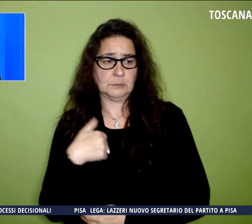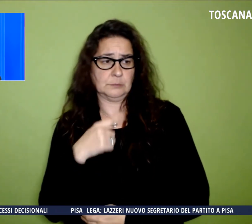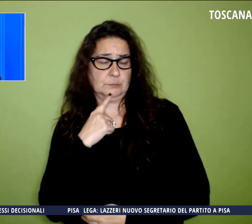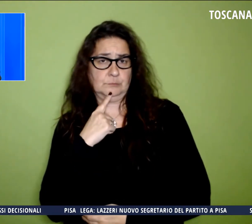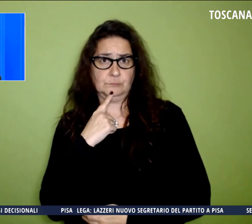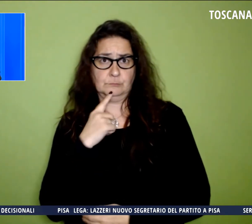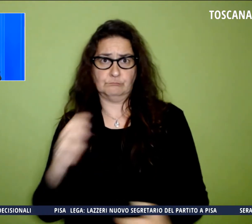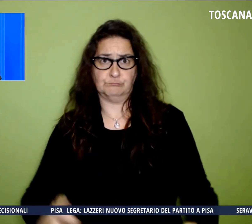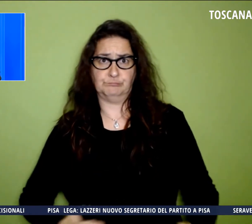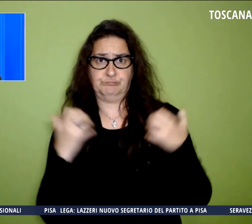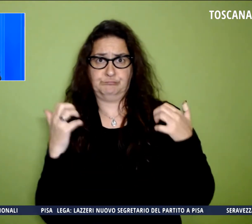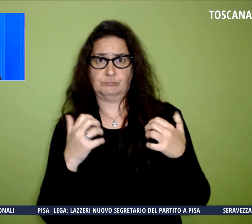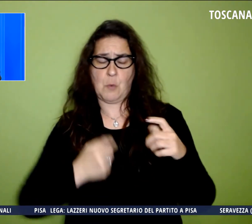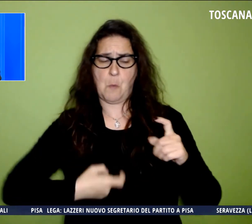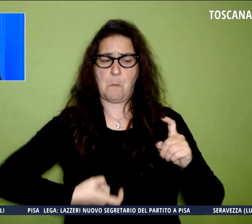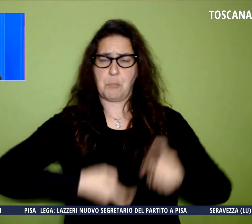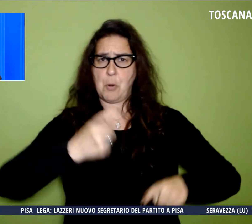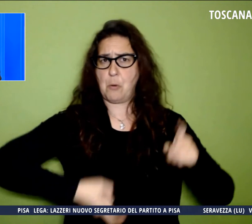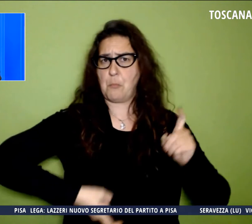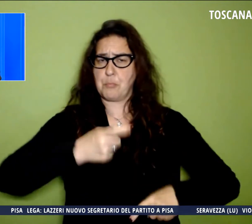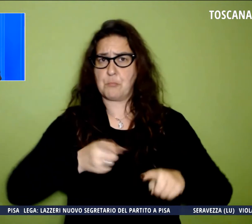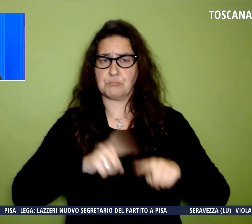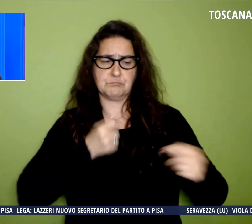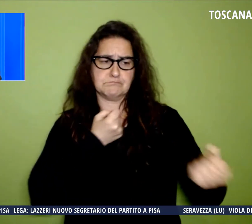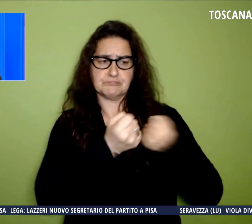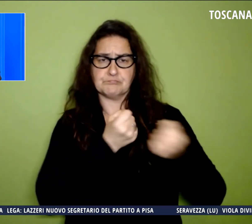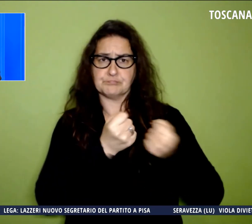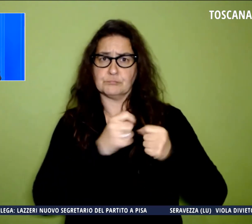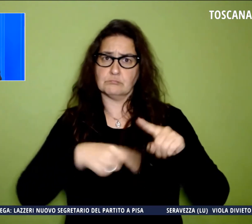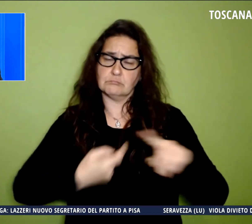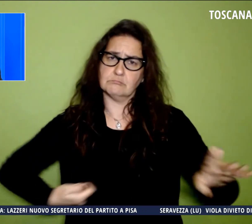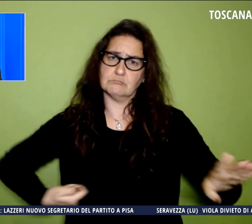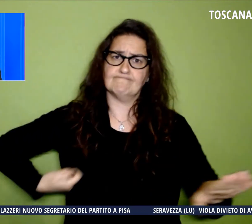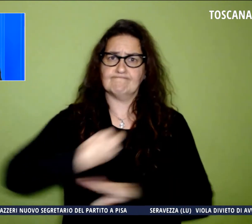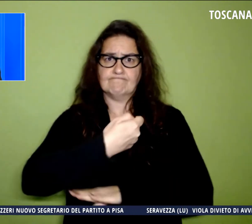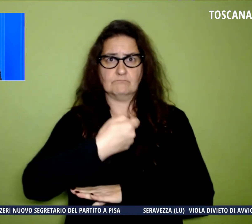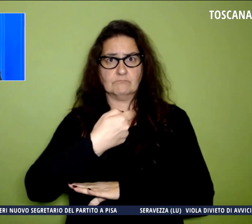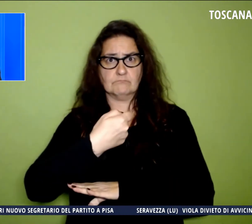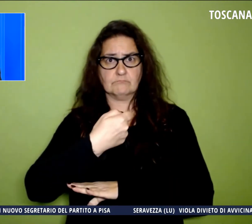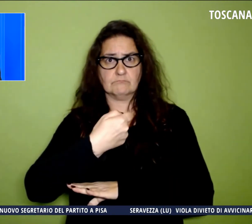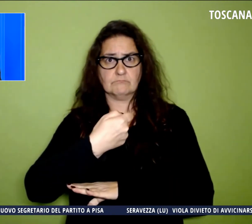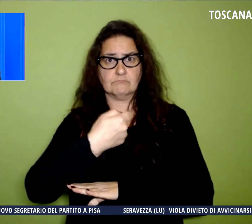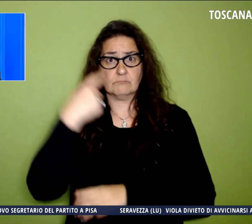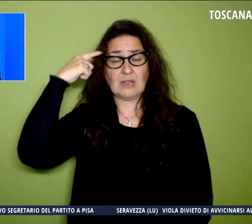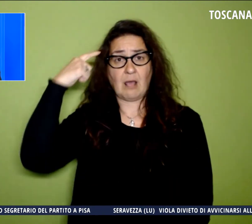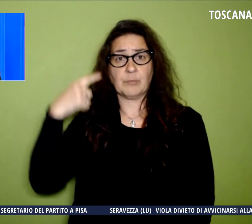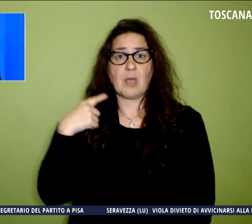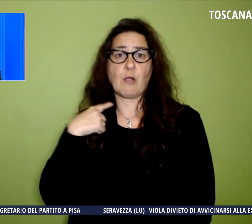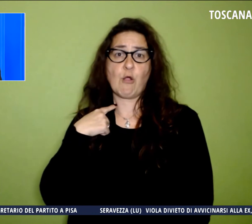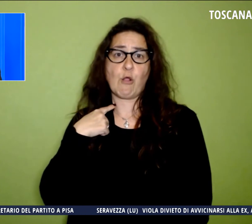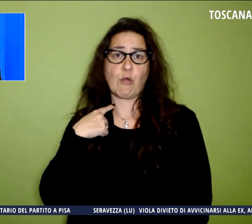colpendolo con calcio e pugni e poi sferrandogli una coltellata che lo ha ferito a tempia e a collo.